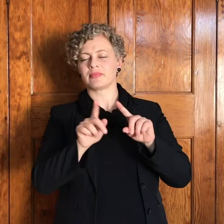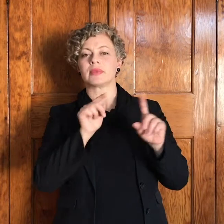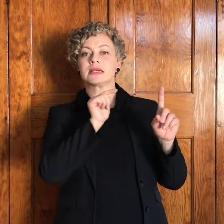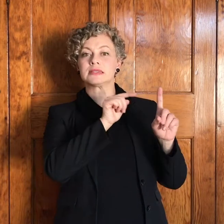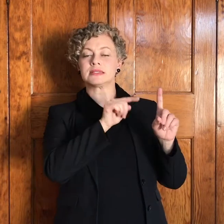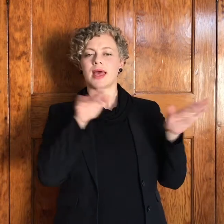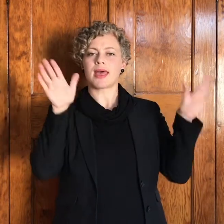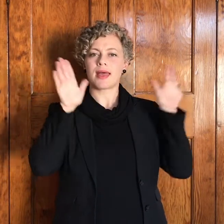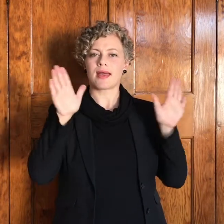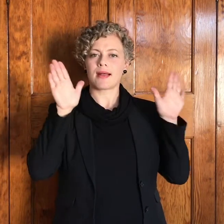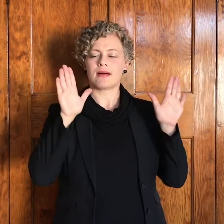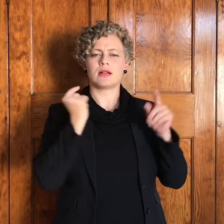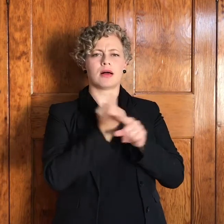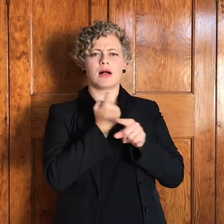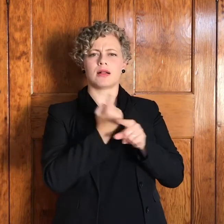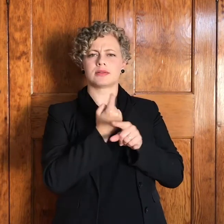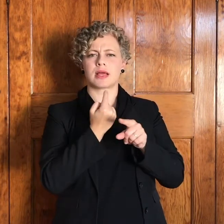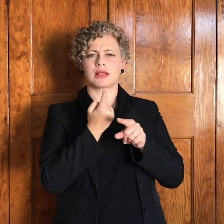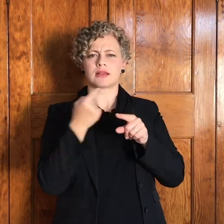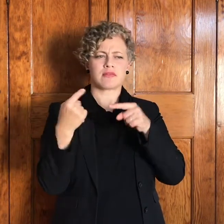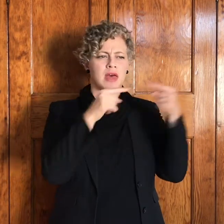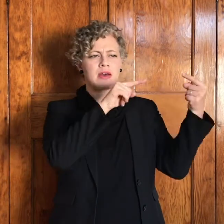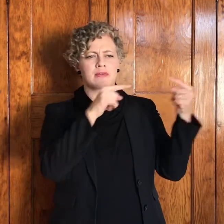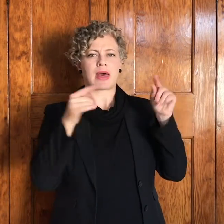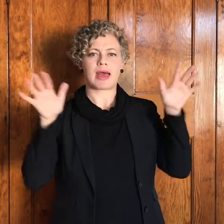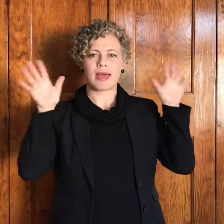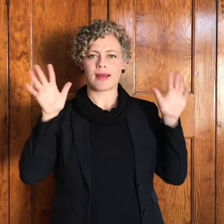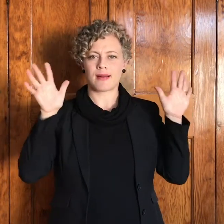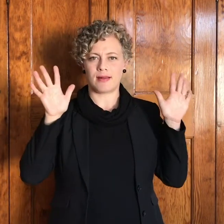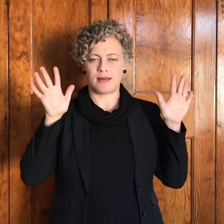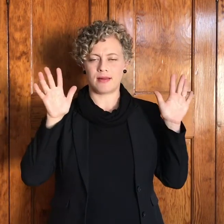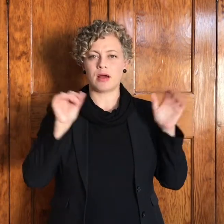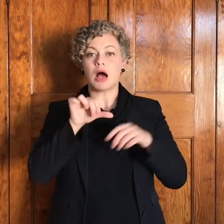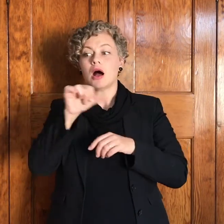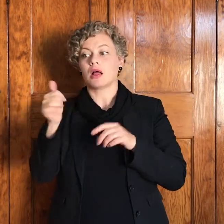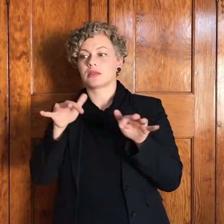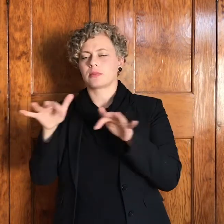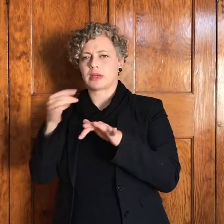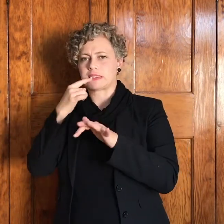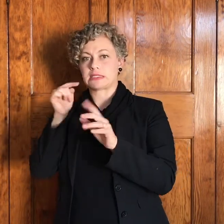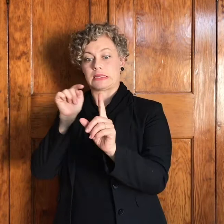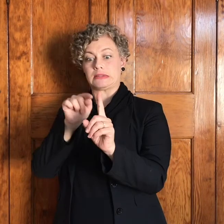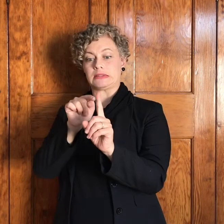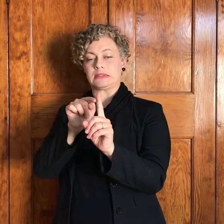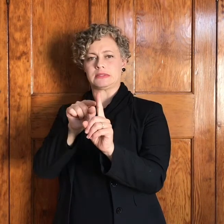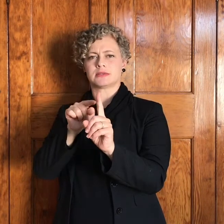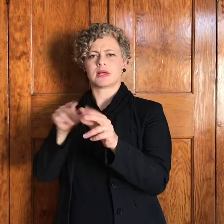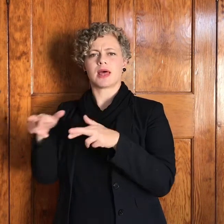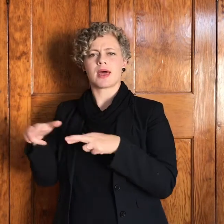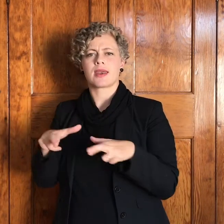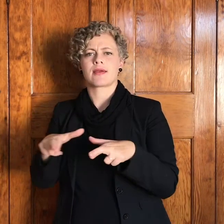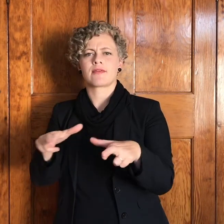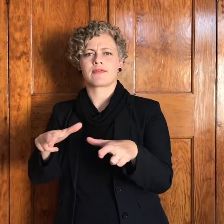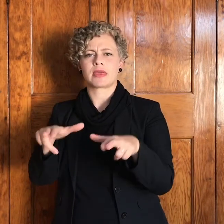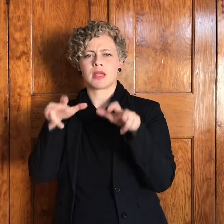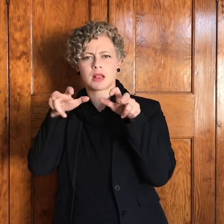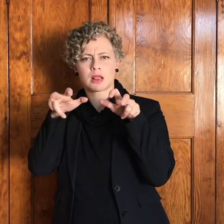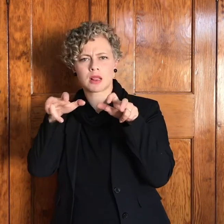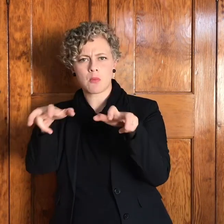engel sommige sê dit is een rivier demoon waarmee hy geveg het anders sê maar hy het geveg met sy eie